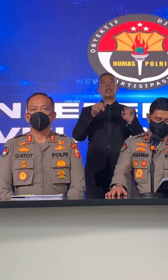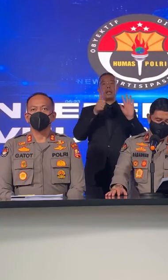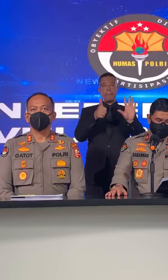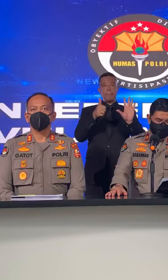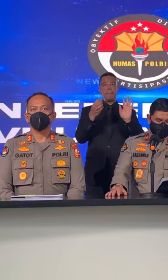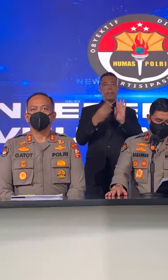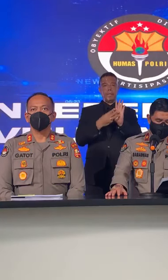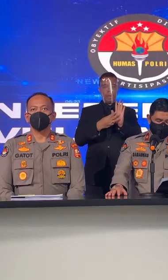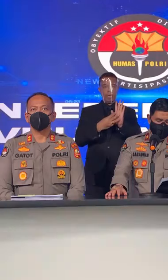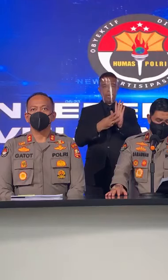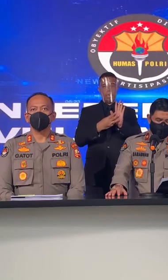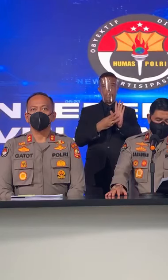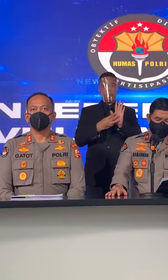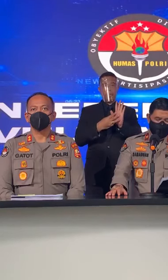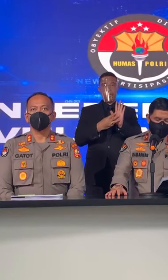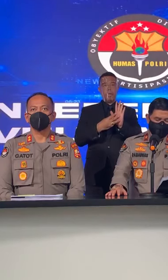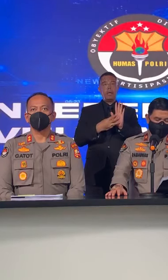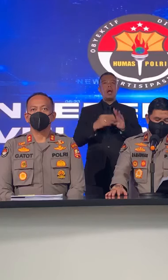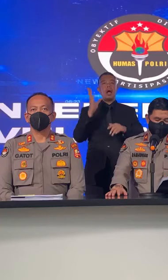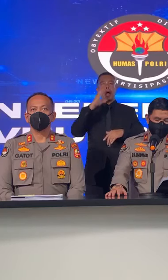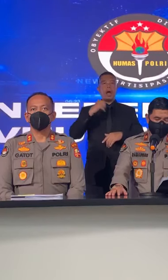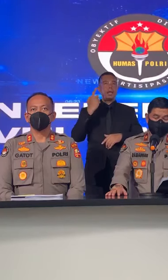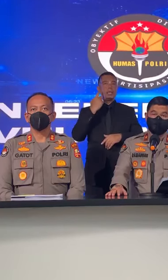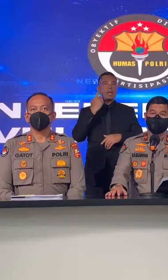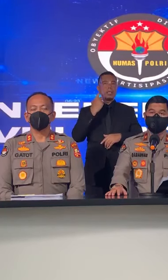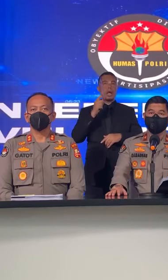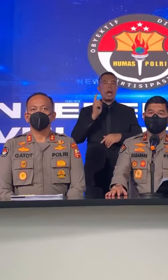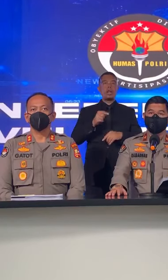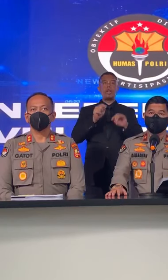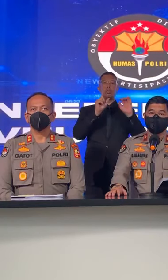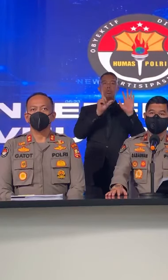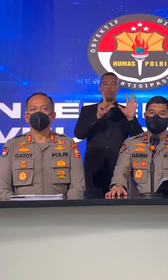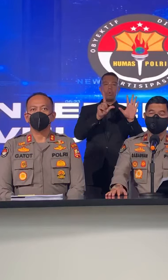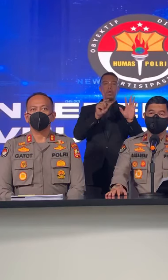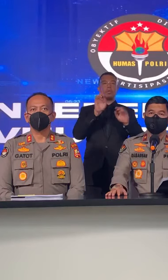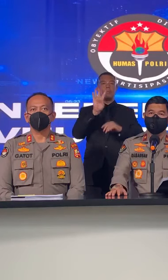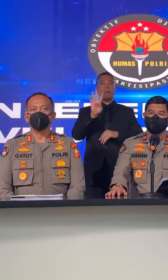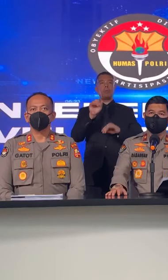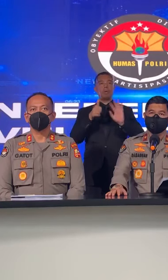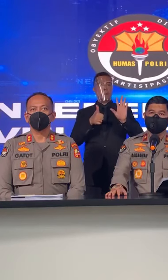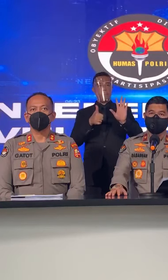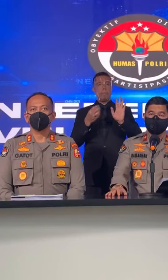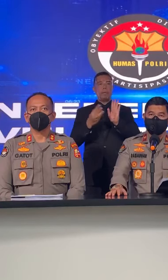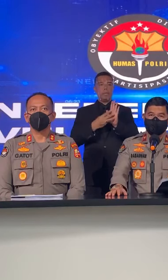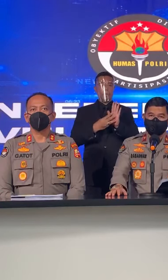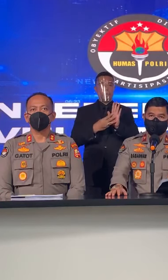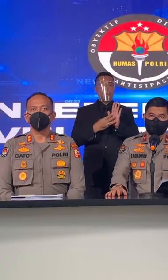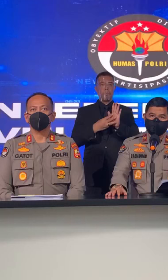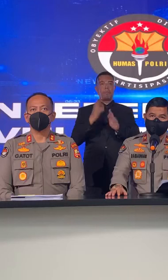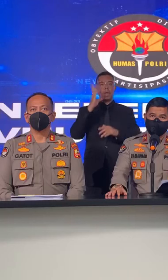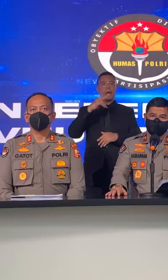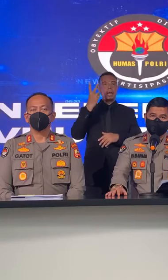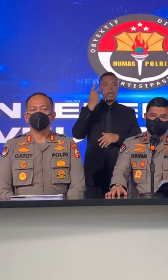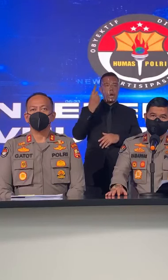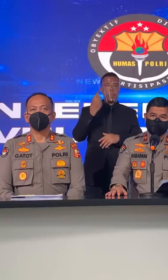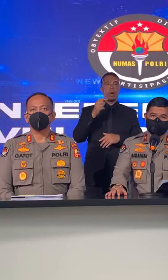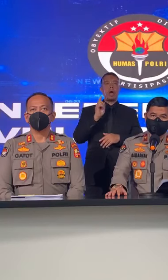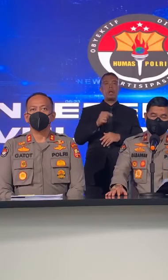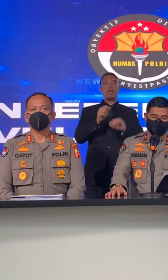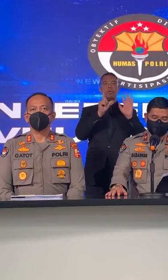kasus dimana hari Selasa ada 746 kasus, hari Rabunya